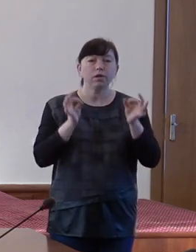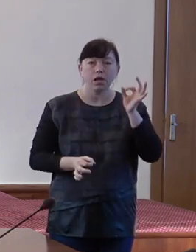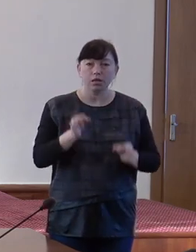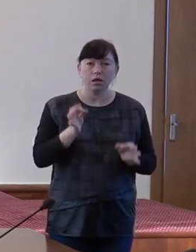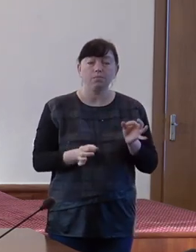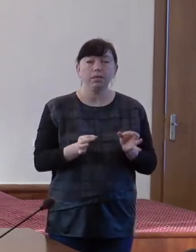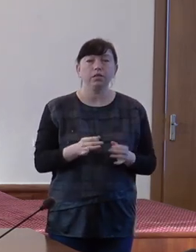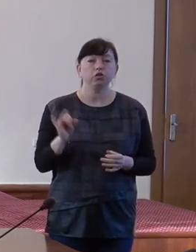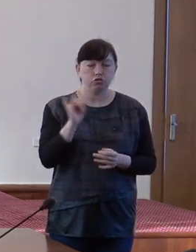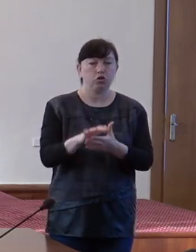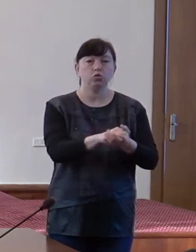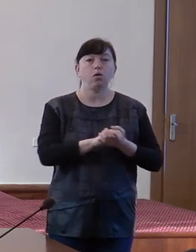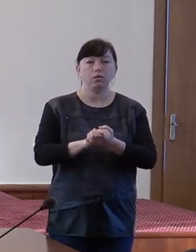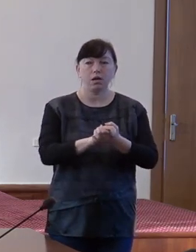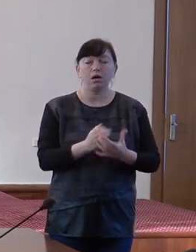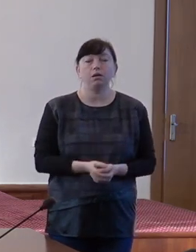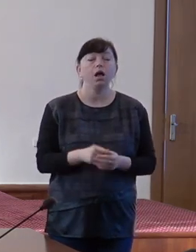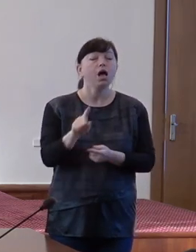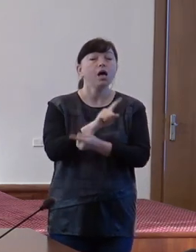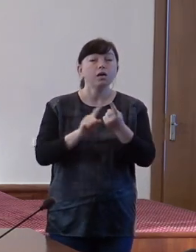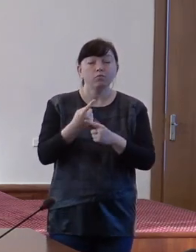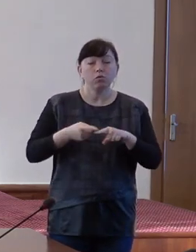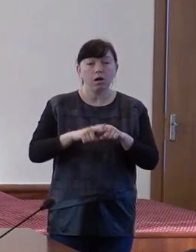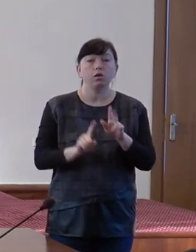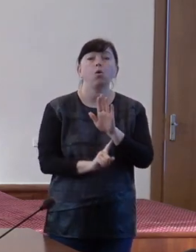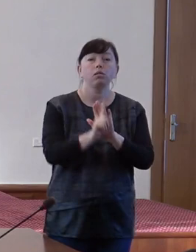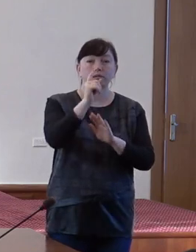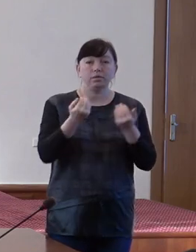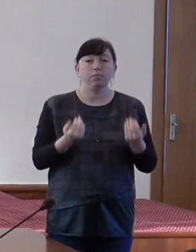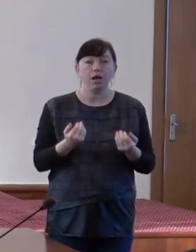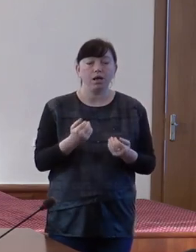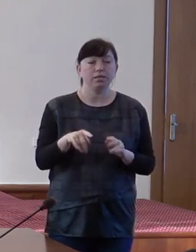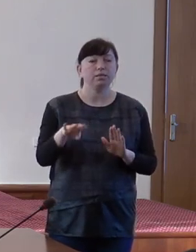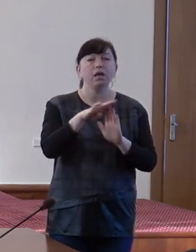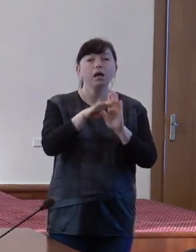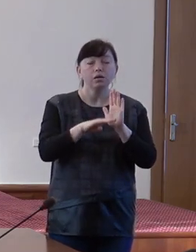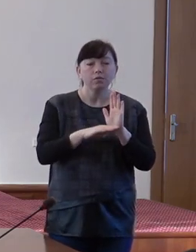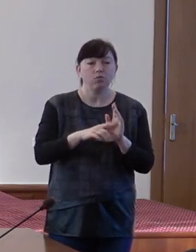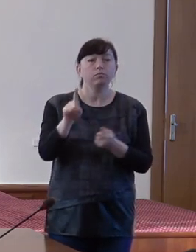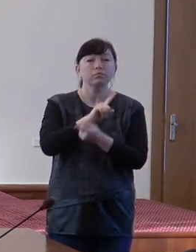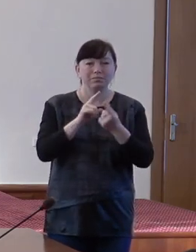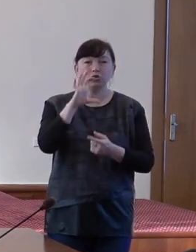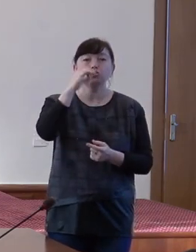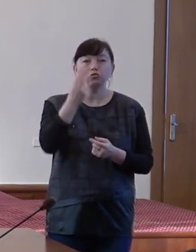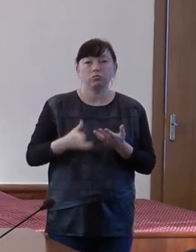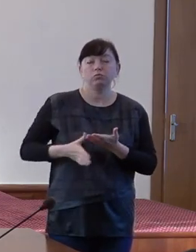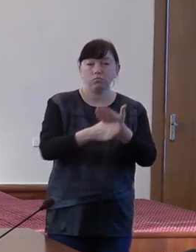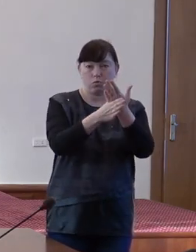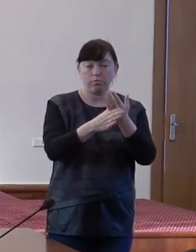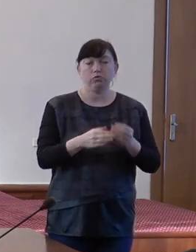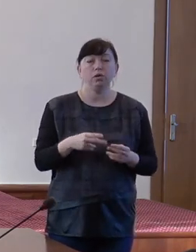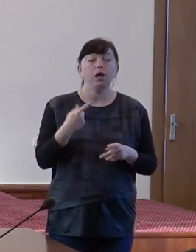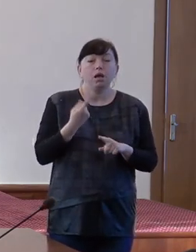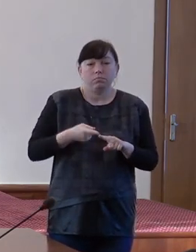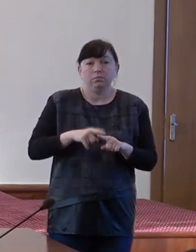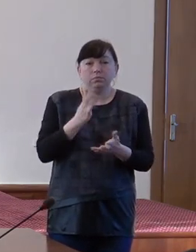solidară. Reforma pe care o lansăm astăzi, reforma Sistemului de Asistență Social Restart, reprezintă